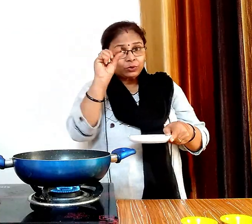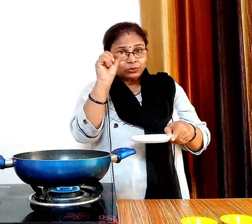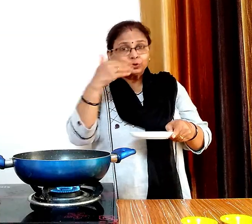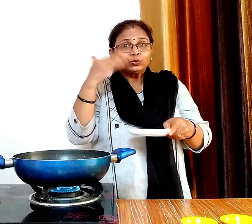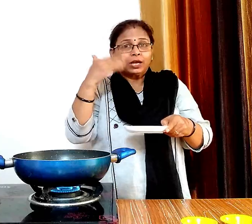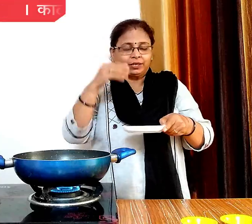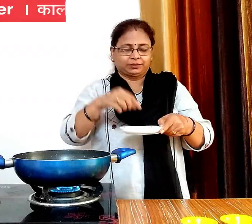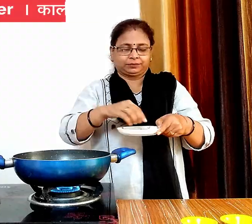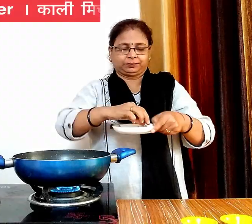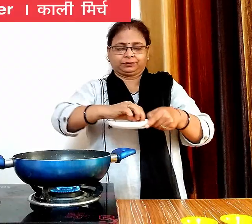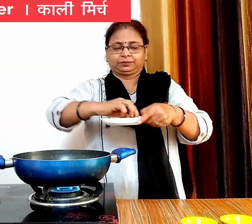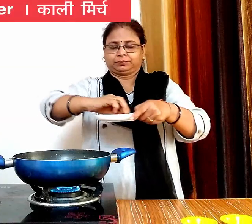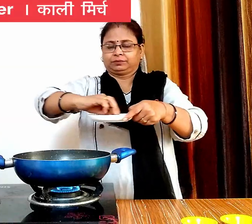तीस चार काली विर्च